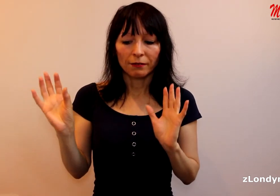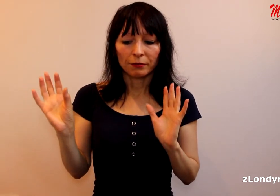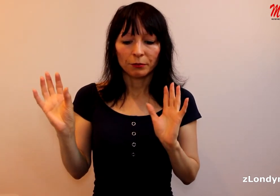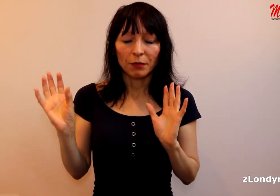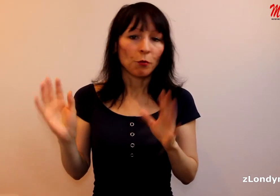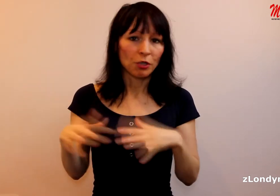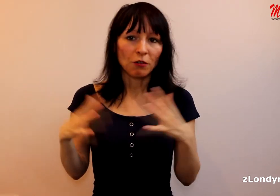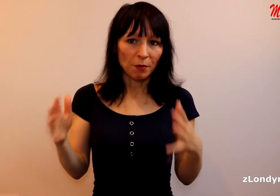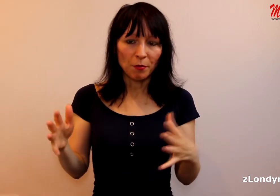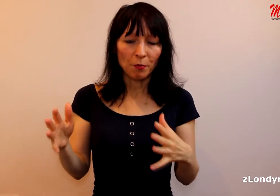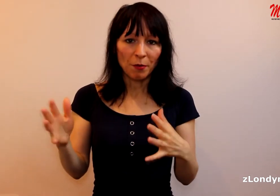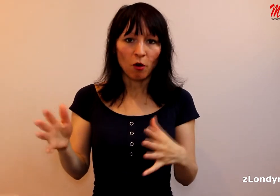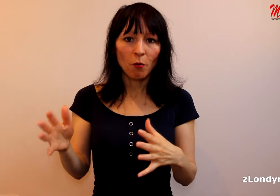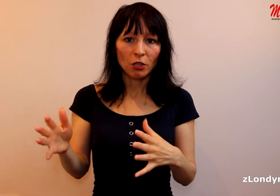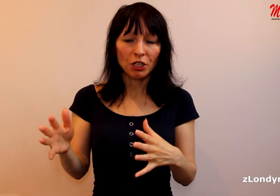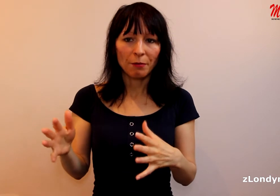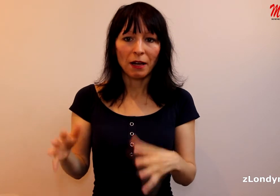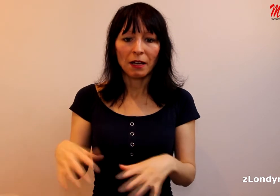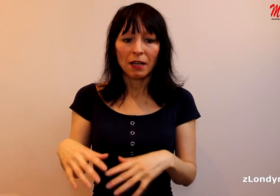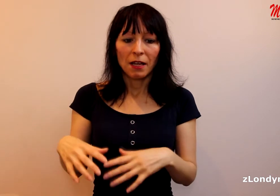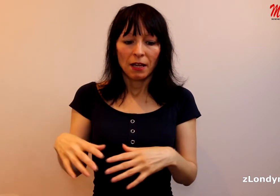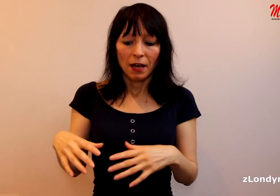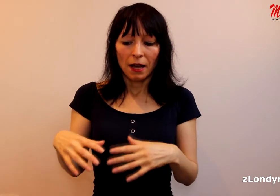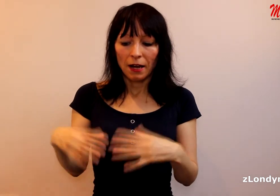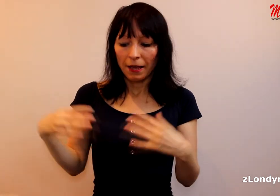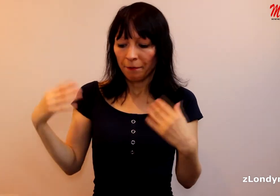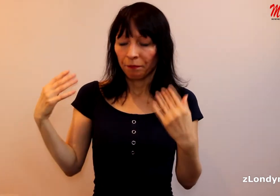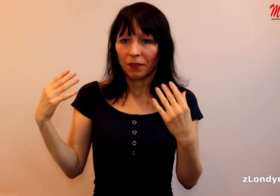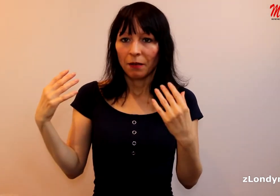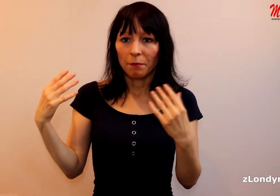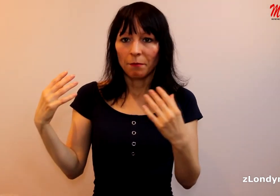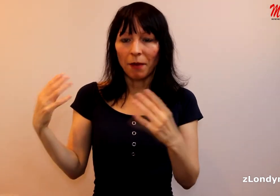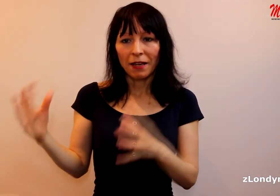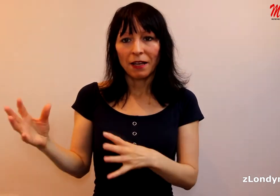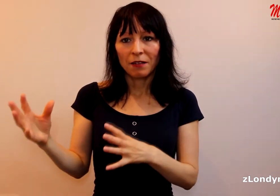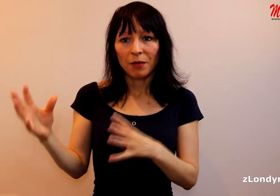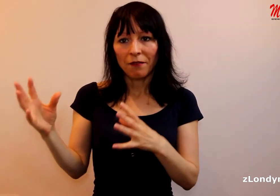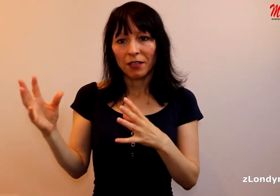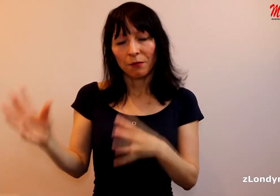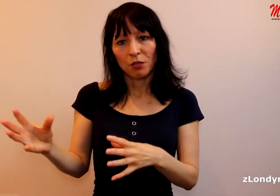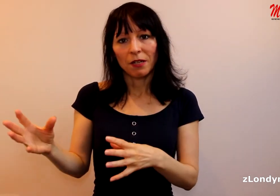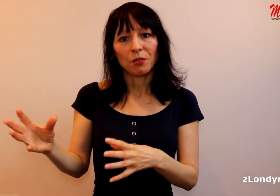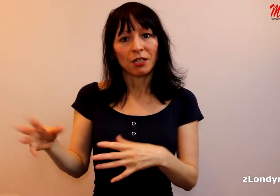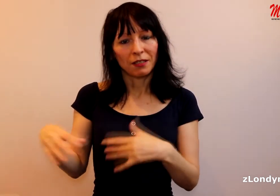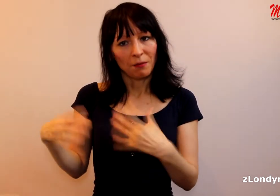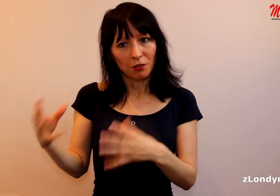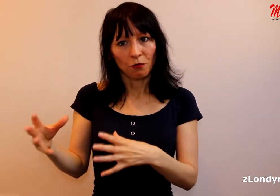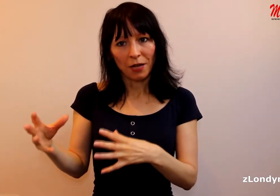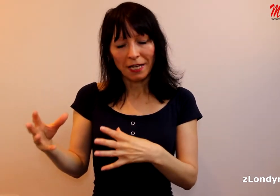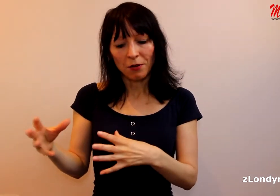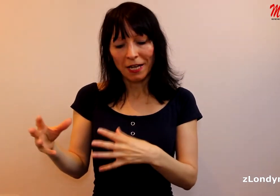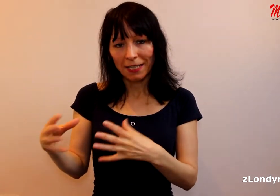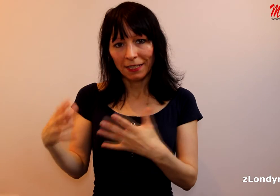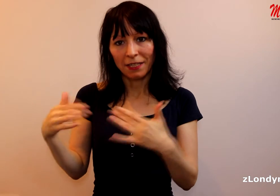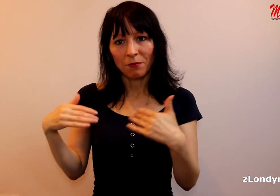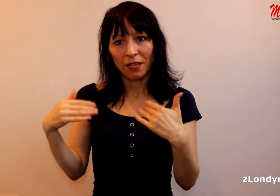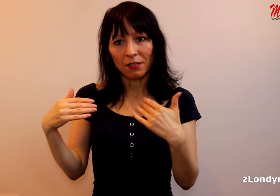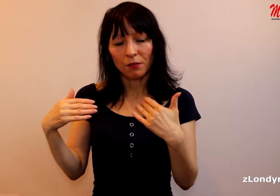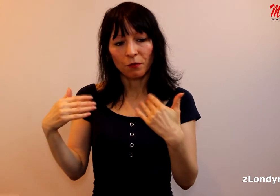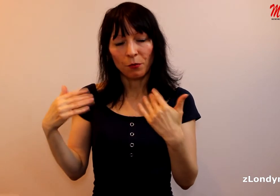nebo prostě jako mimo obor třeba. Ale byline právě je tam třeba například ten Matthew Wright, který měl svůj